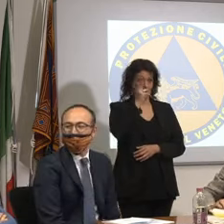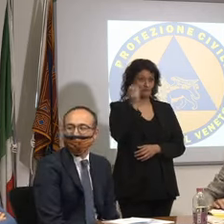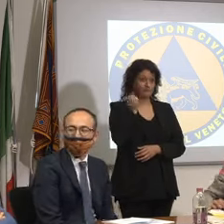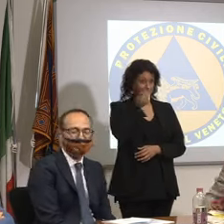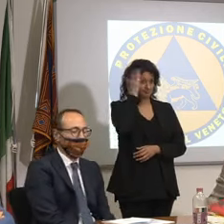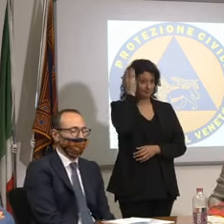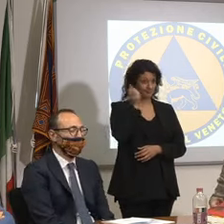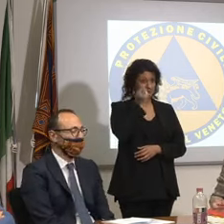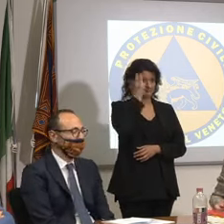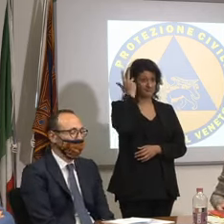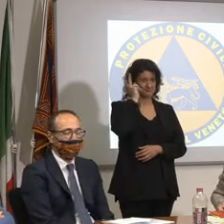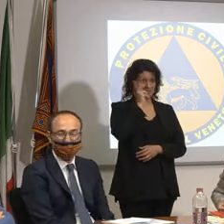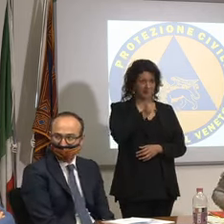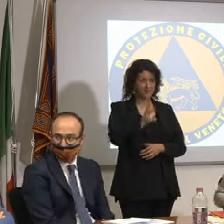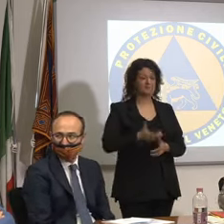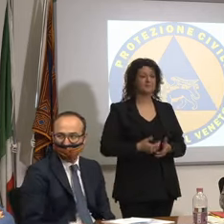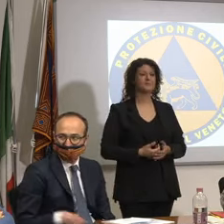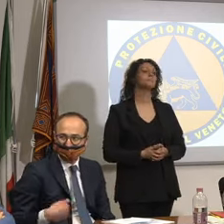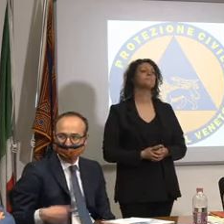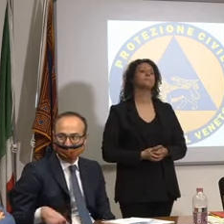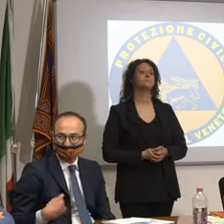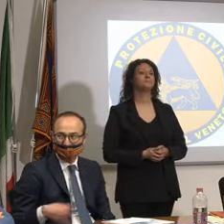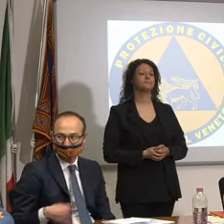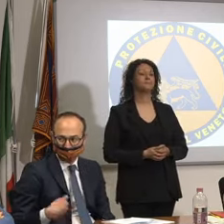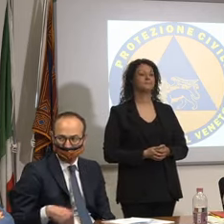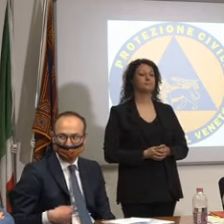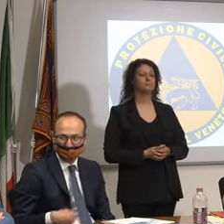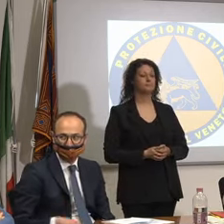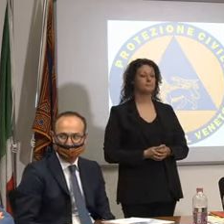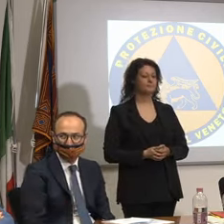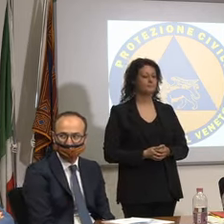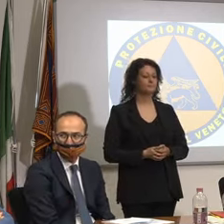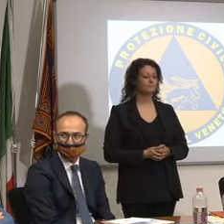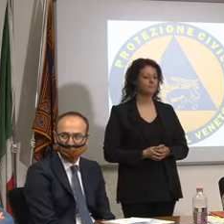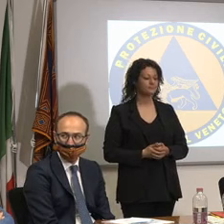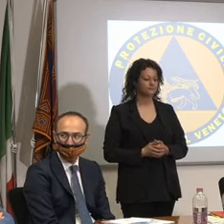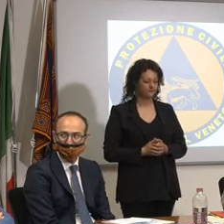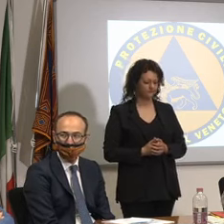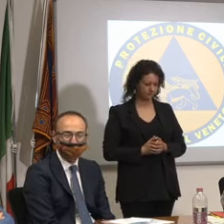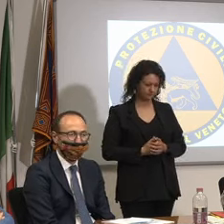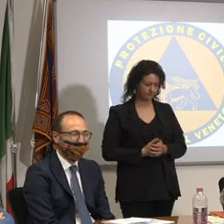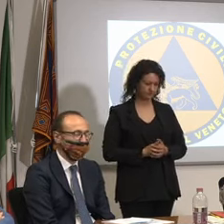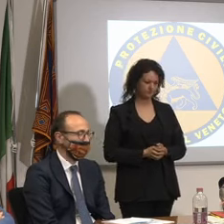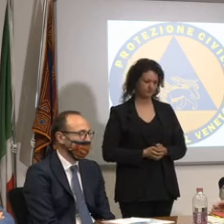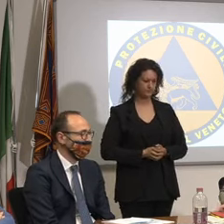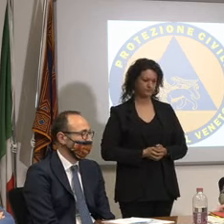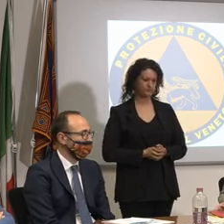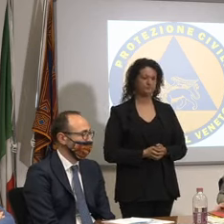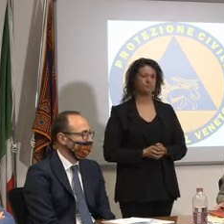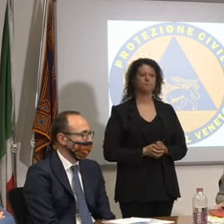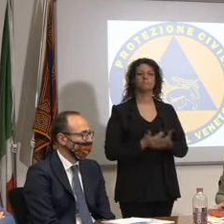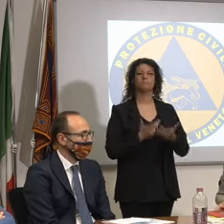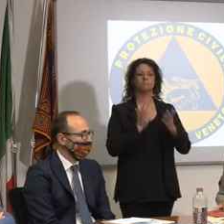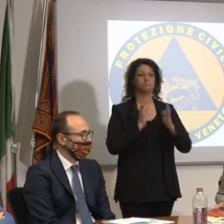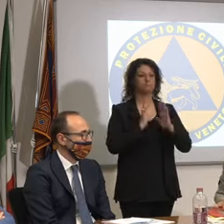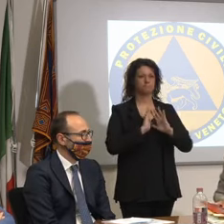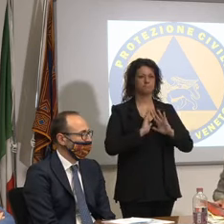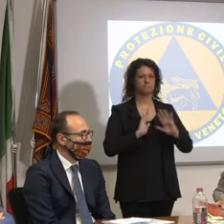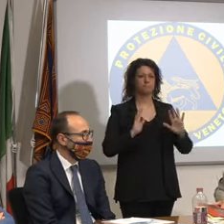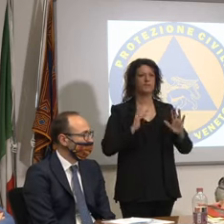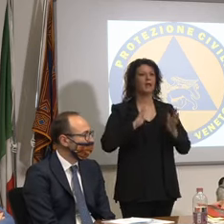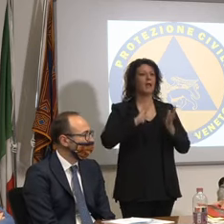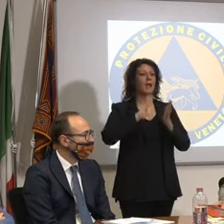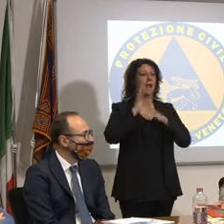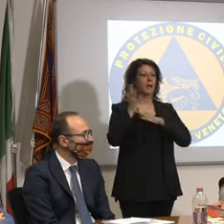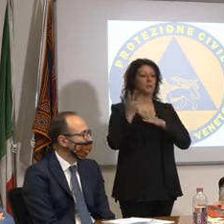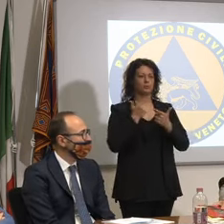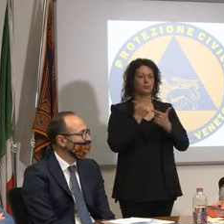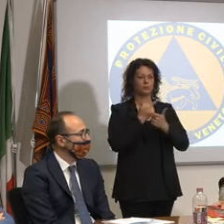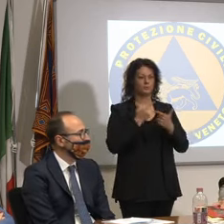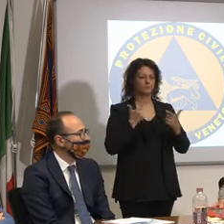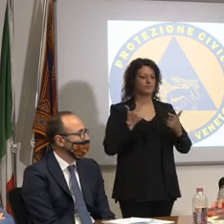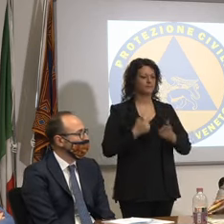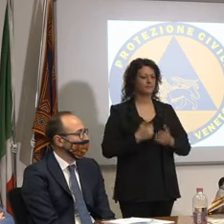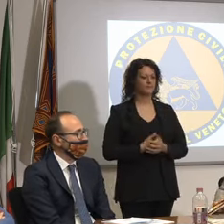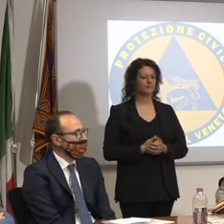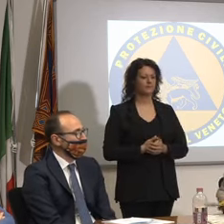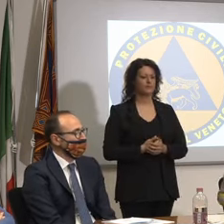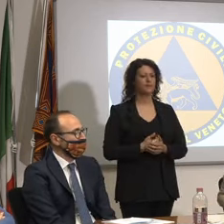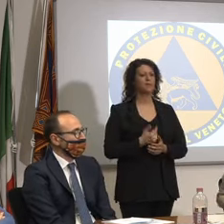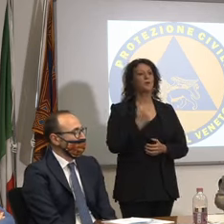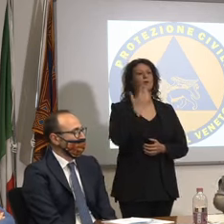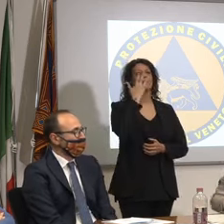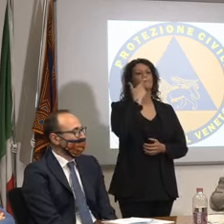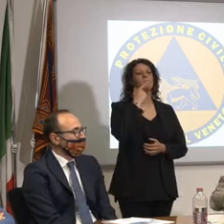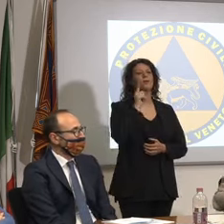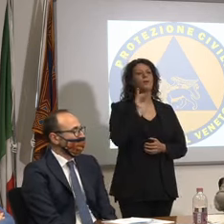basta oggi non ne ho altri volevo però